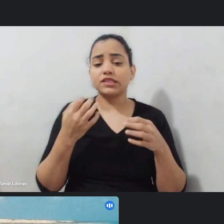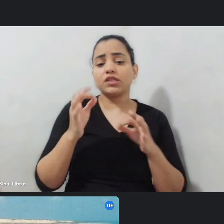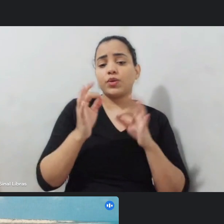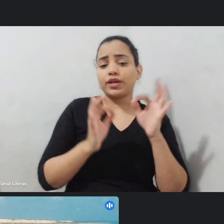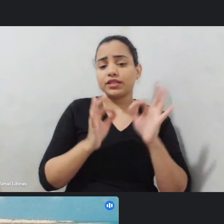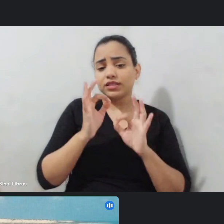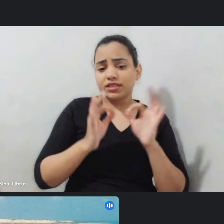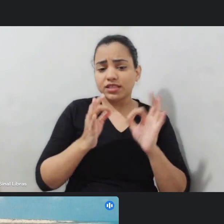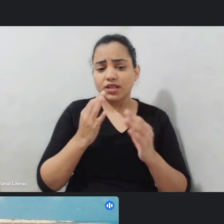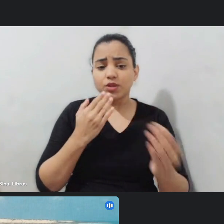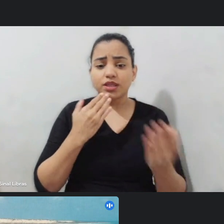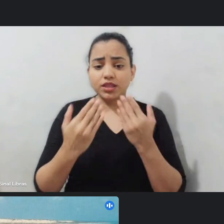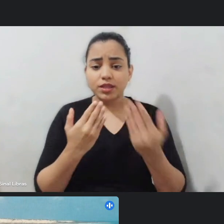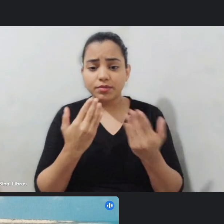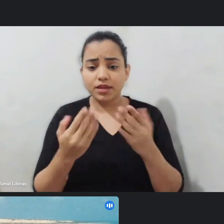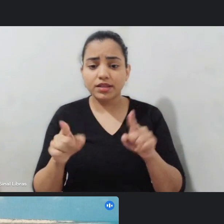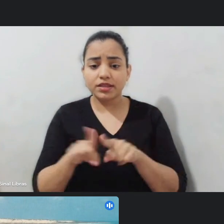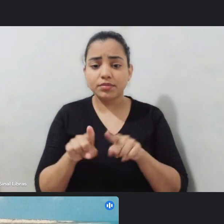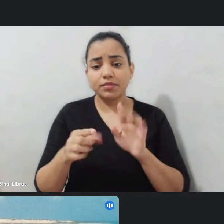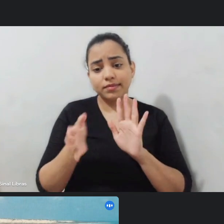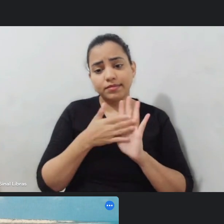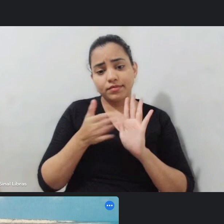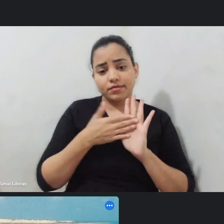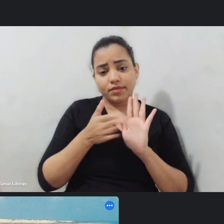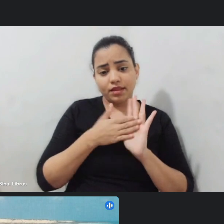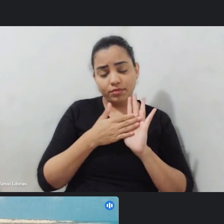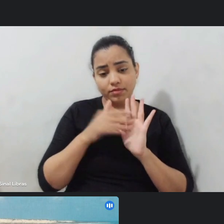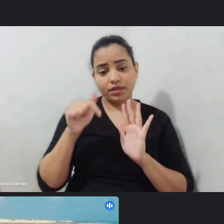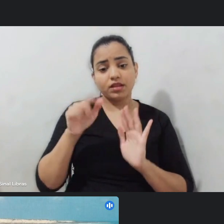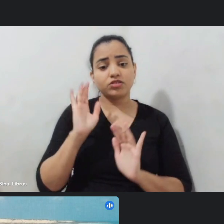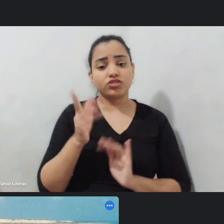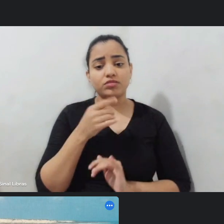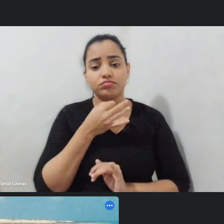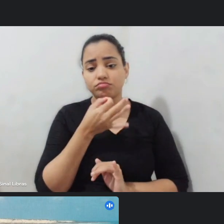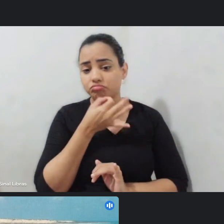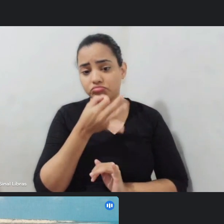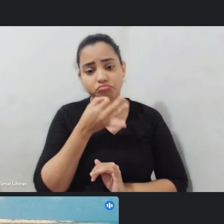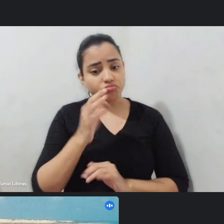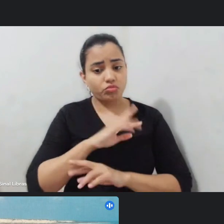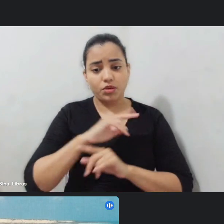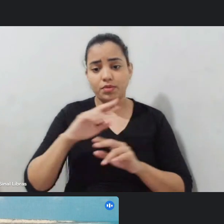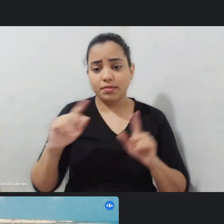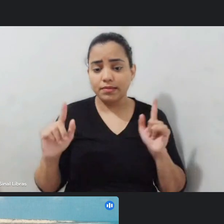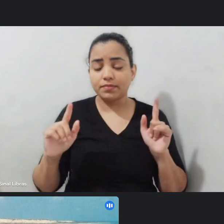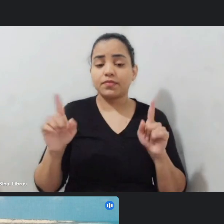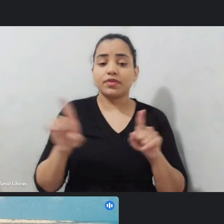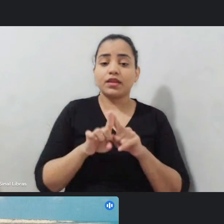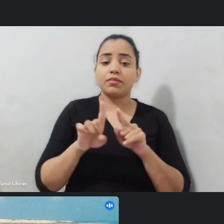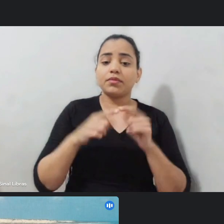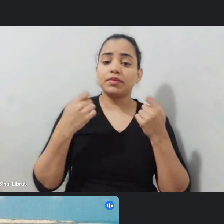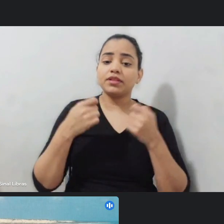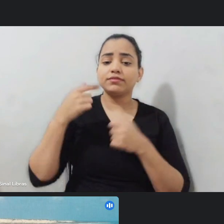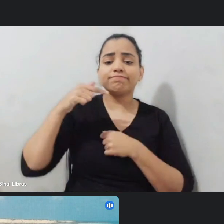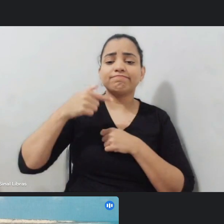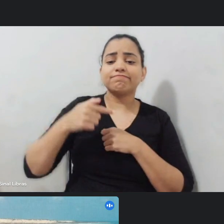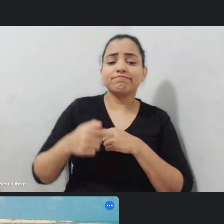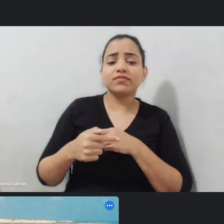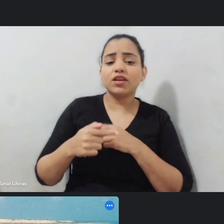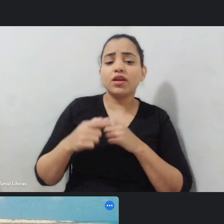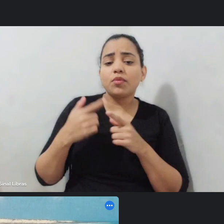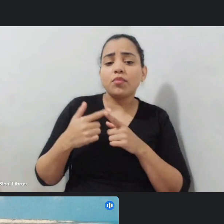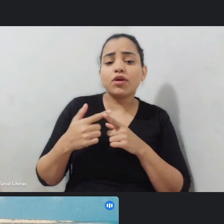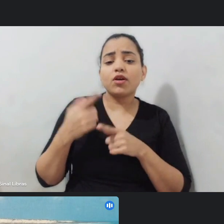quanto mais proposições hoje aqui já surgiram várias quanto mais intensificado foi isso mais forte será